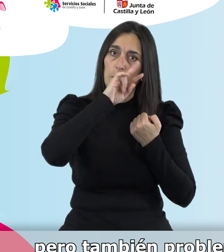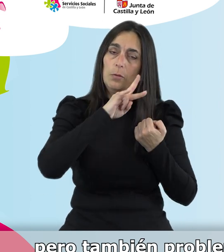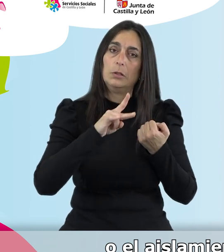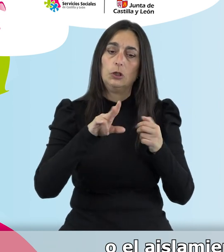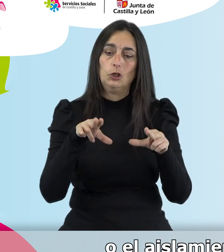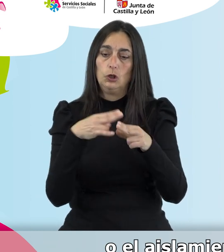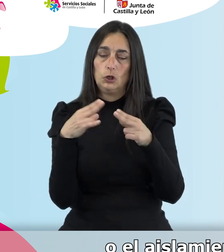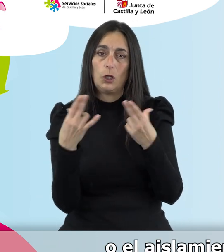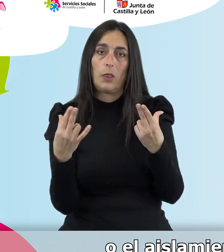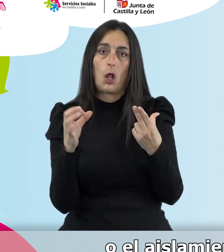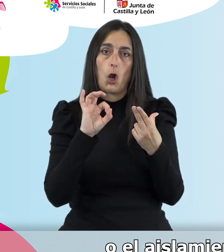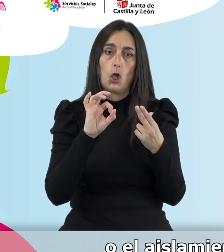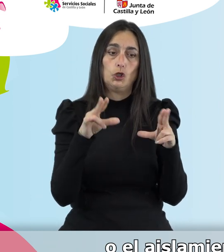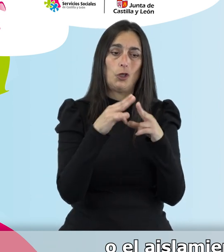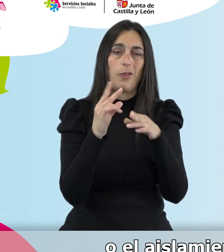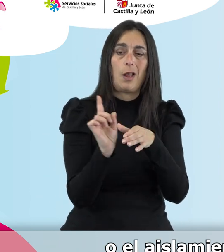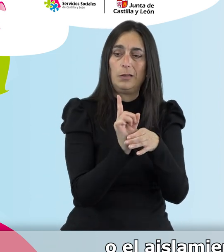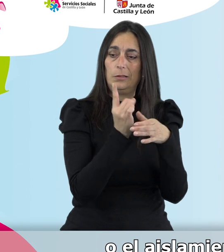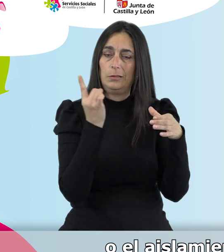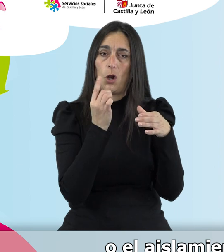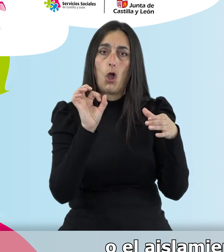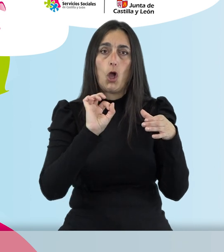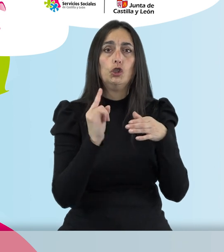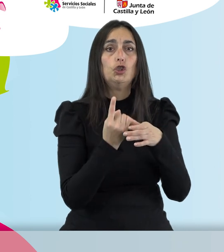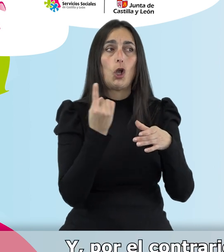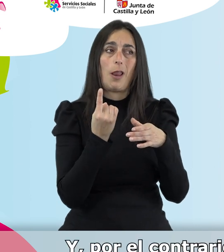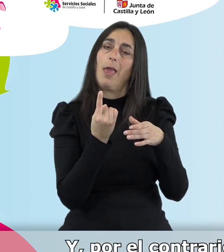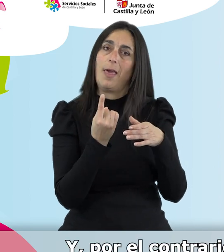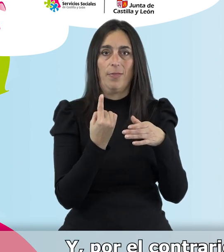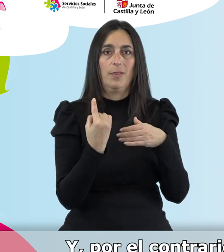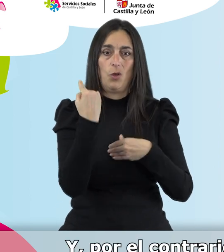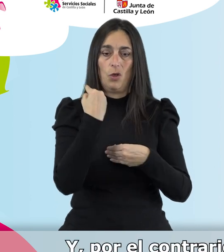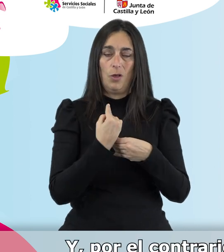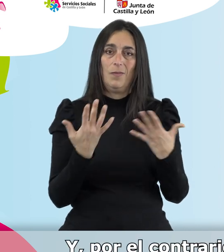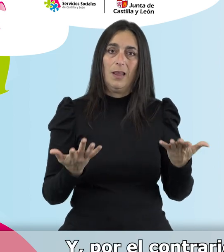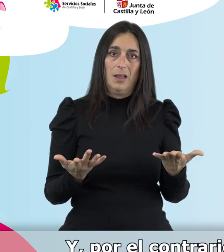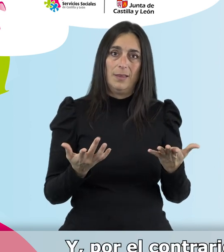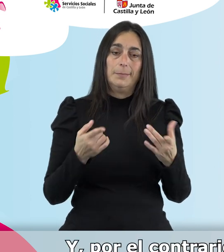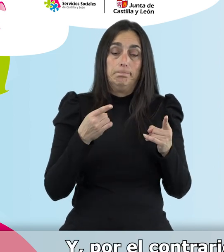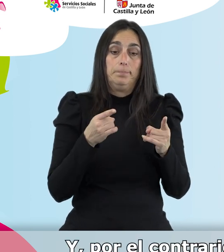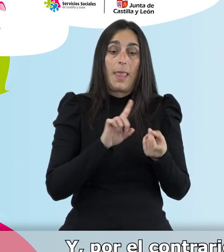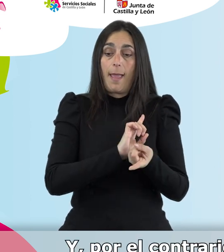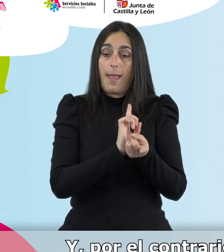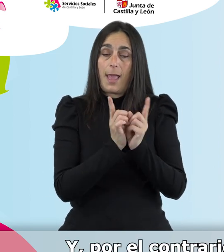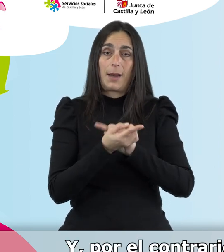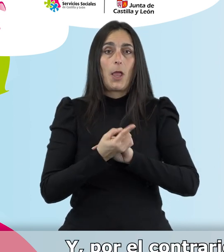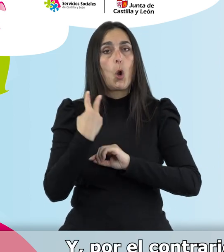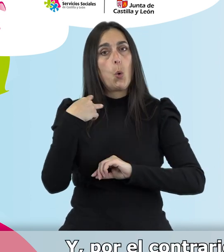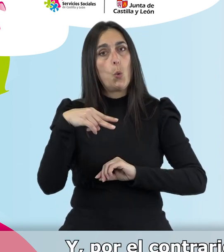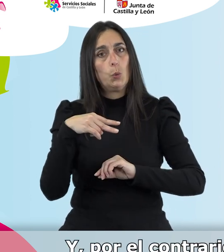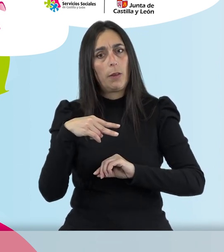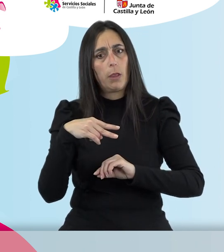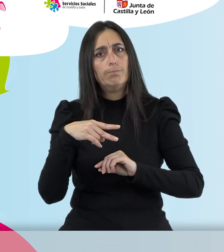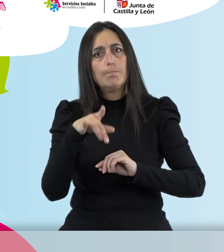sociales o el aislamiento social y la soledad no deseada. Y por el contrario, tendríamos la malnutrición